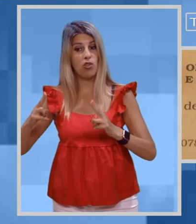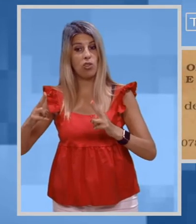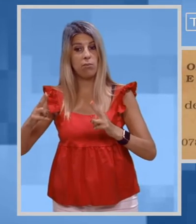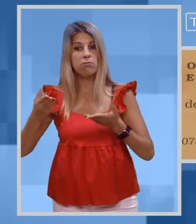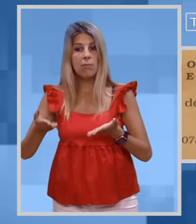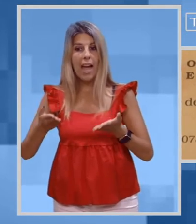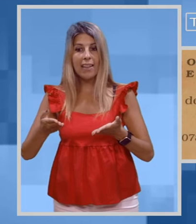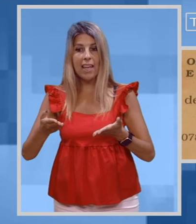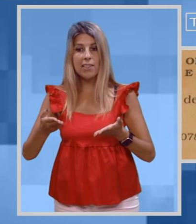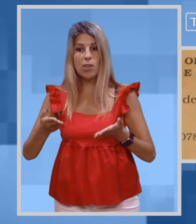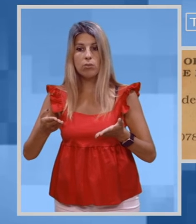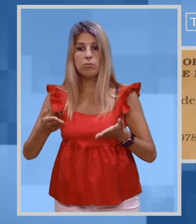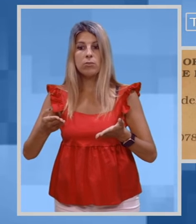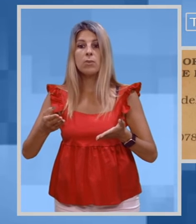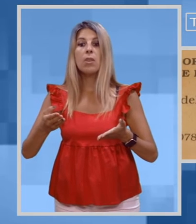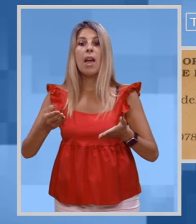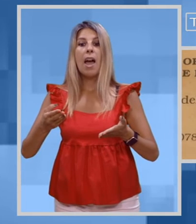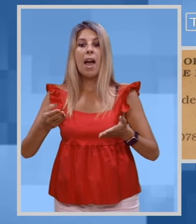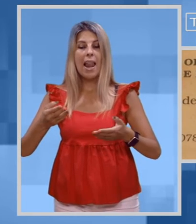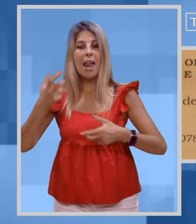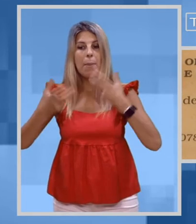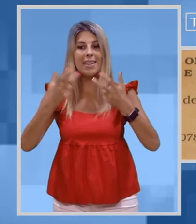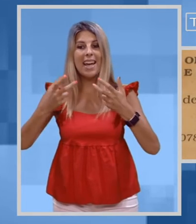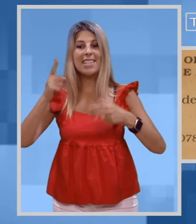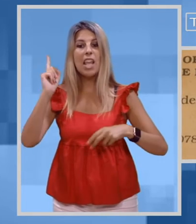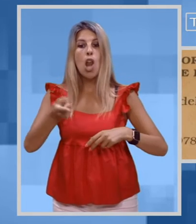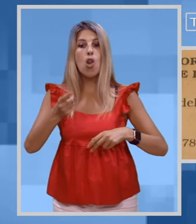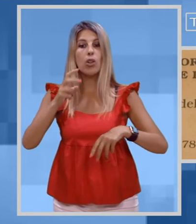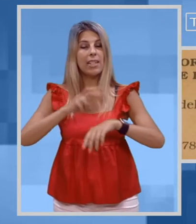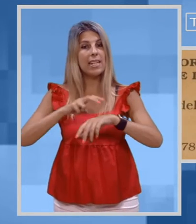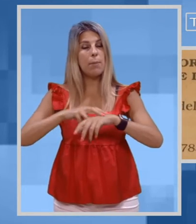Ora, a battere i pugni sul tavolo, è l'ordine dei medici di Oristano.